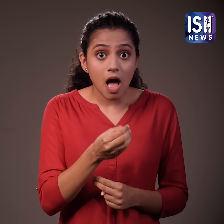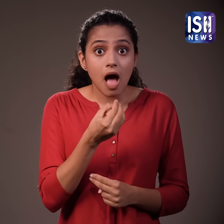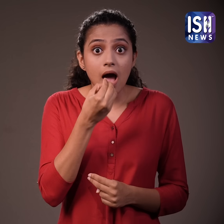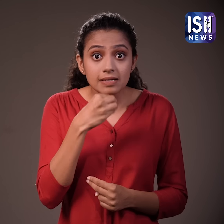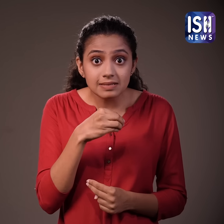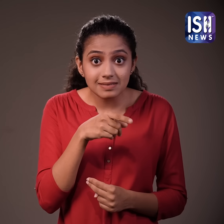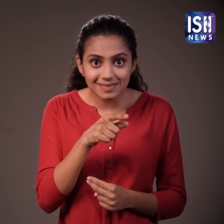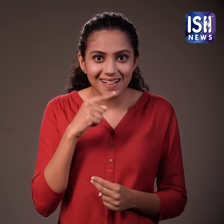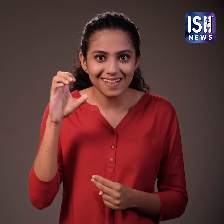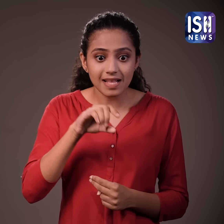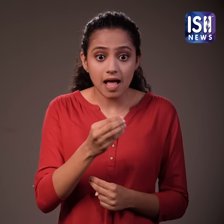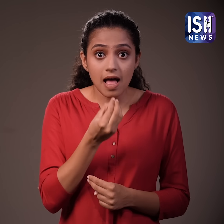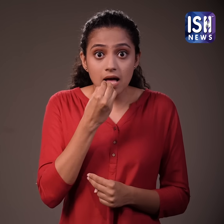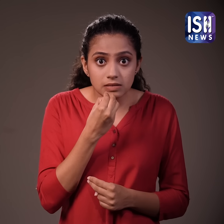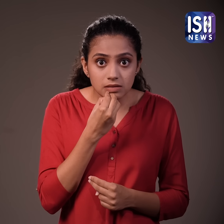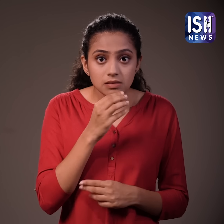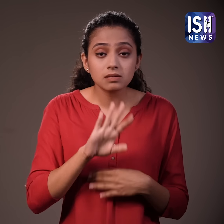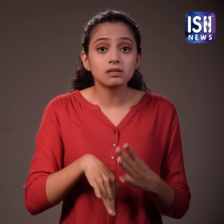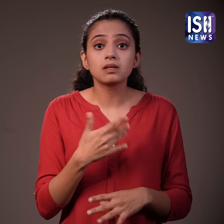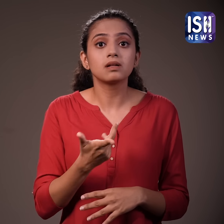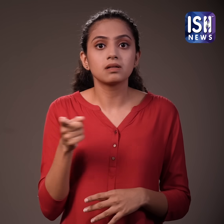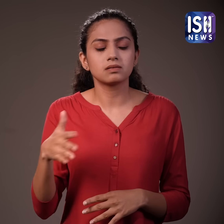इसे खा ले तो ये घातक हो सकता है